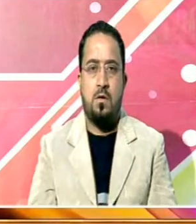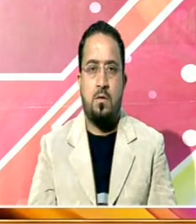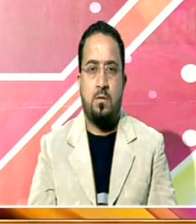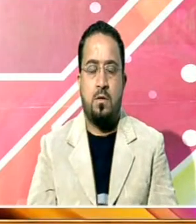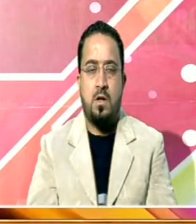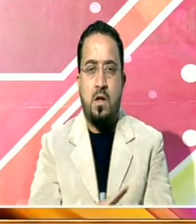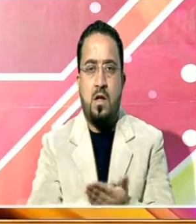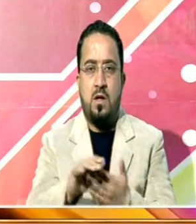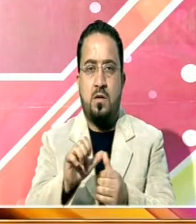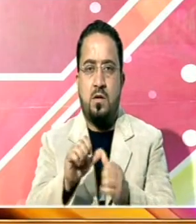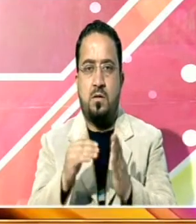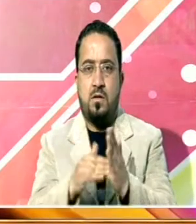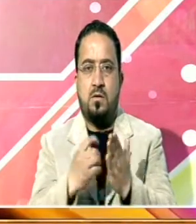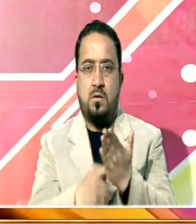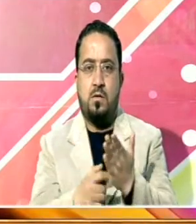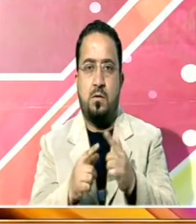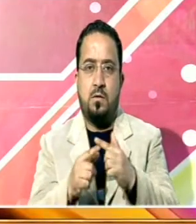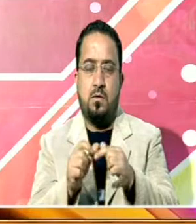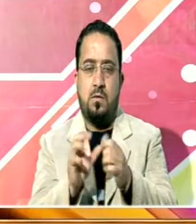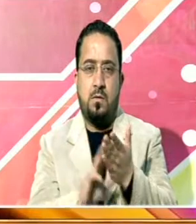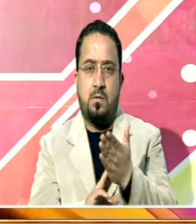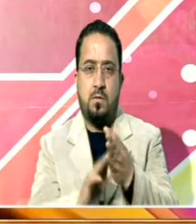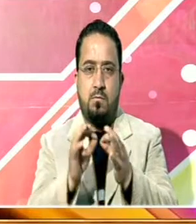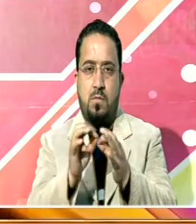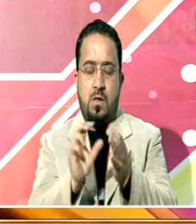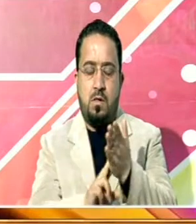آثار شریف درگاہ عزت بل میں منعقد ہو رہی ہے